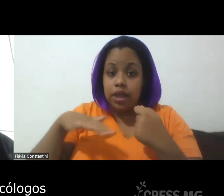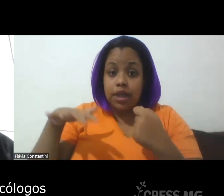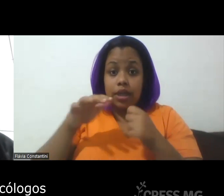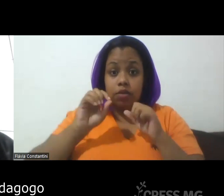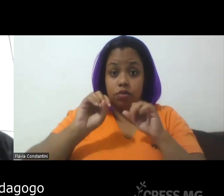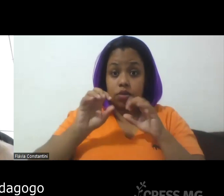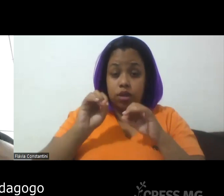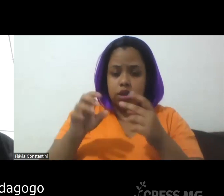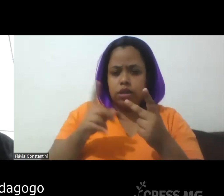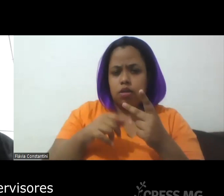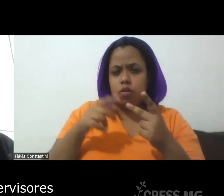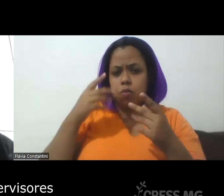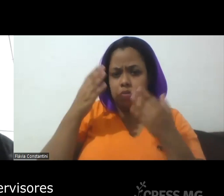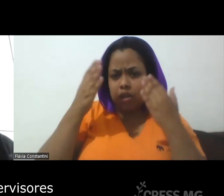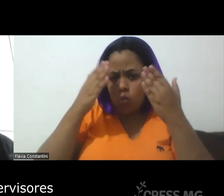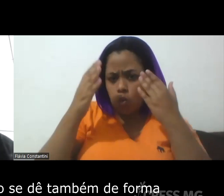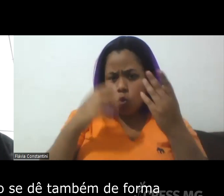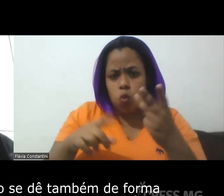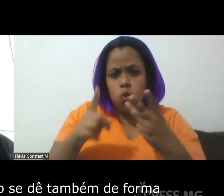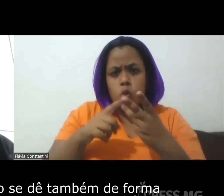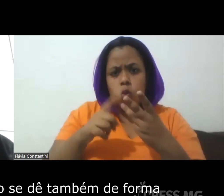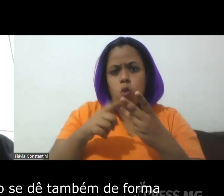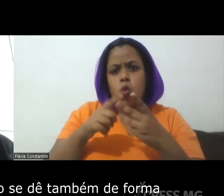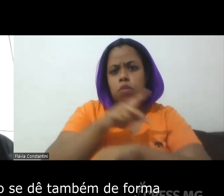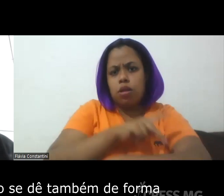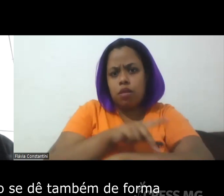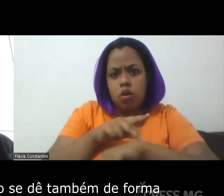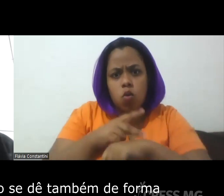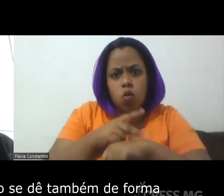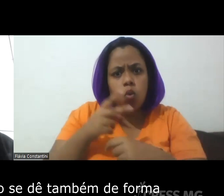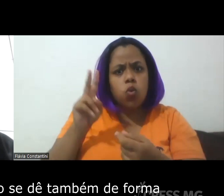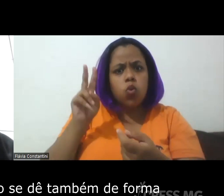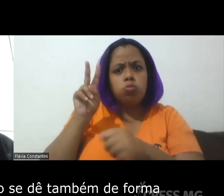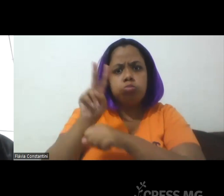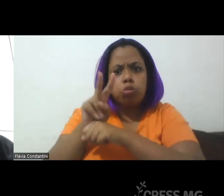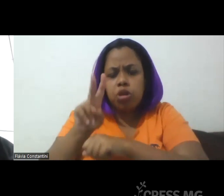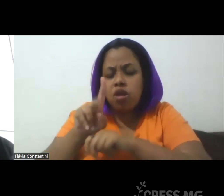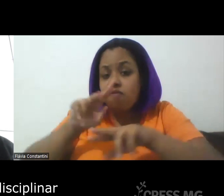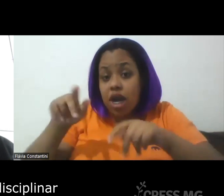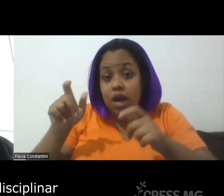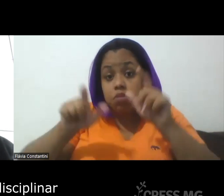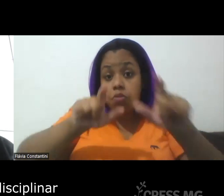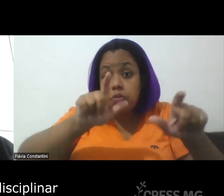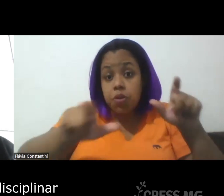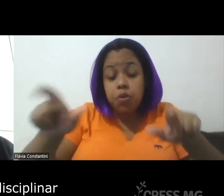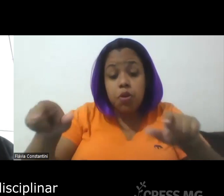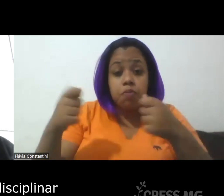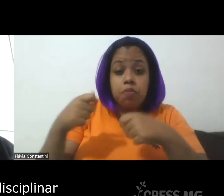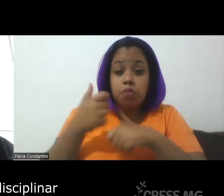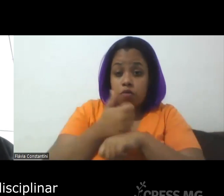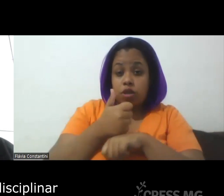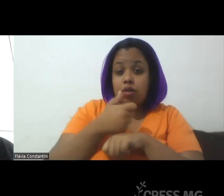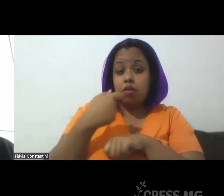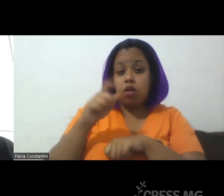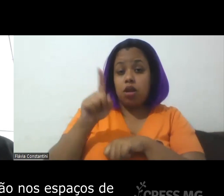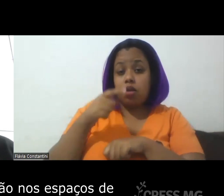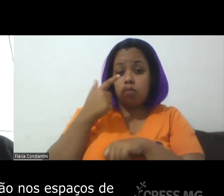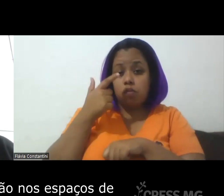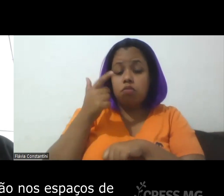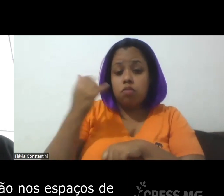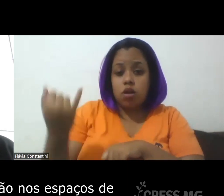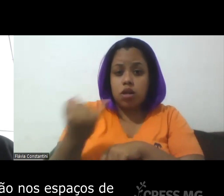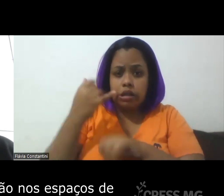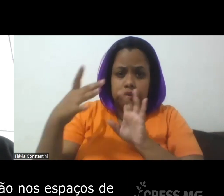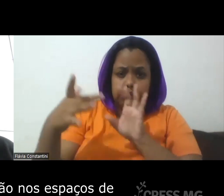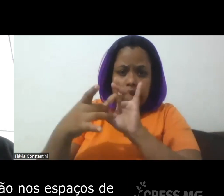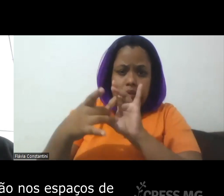psicólogos pedagogos supervisores é importante que isso se dê também de forma interdisciplinar né e